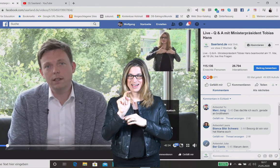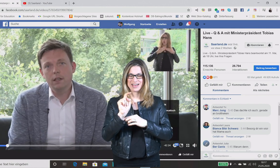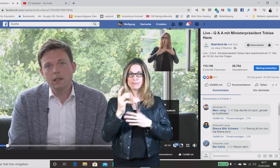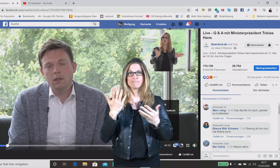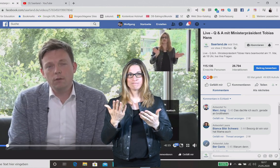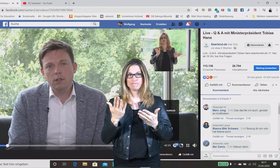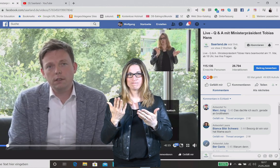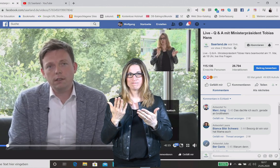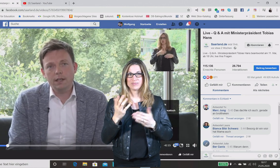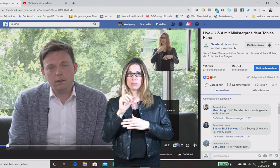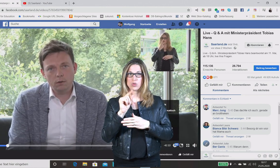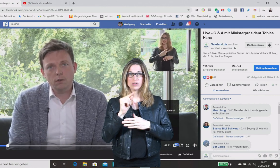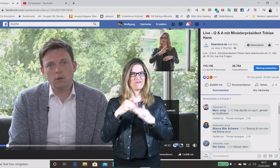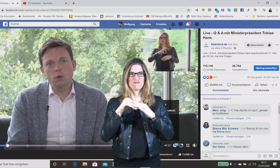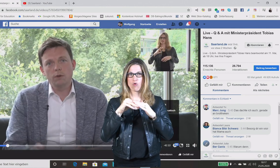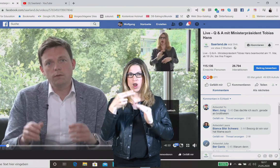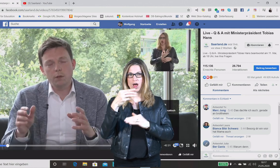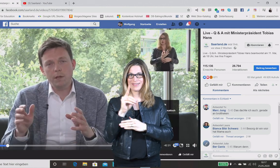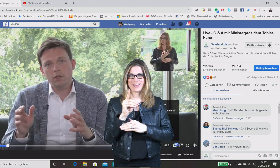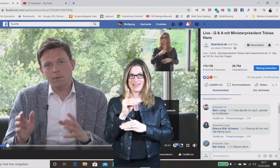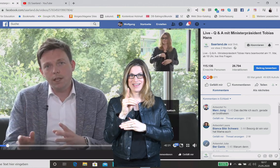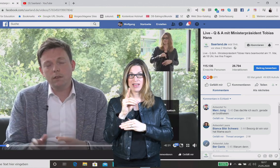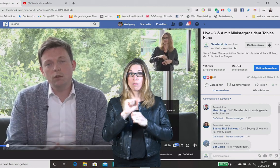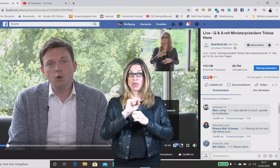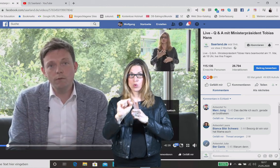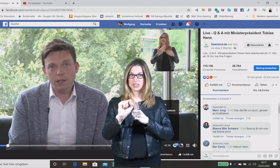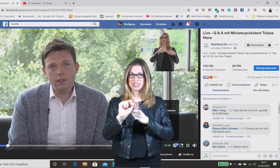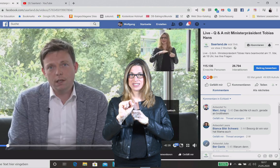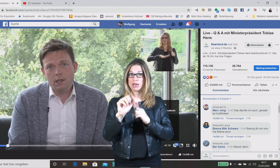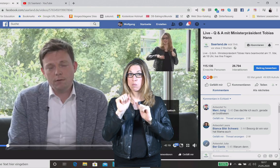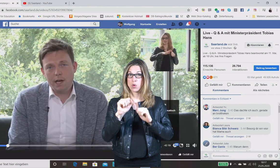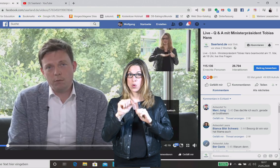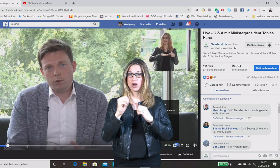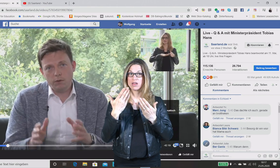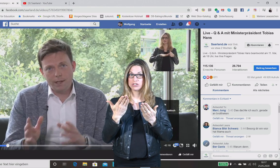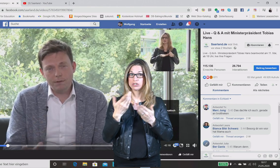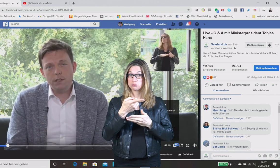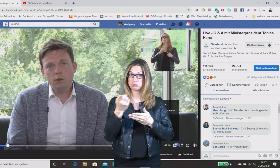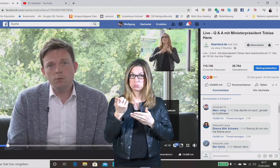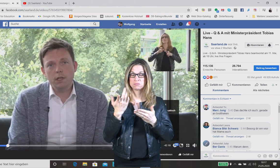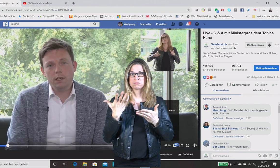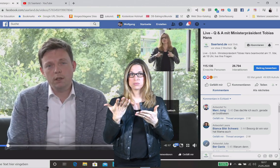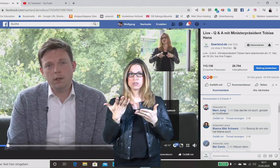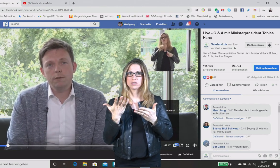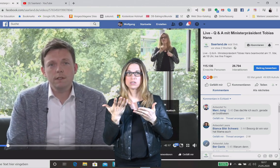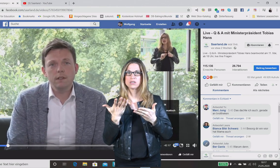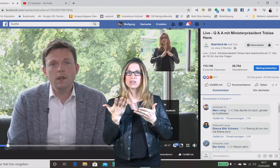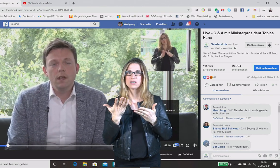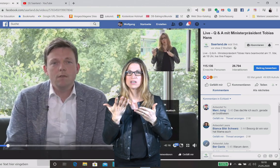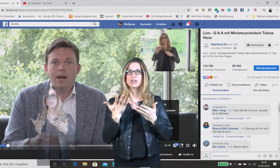kein Full HD. Aber wie Sie sehen, kann es Ihnen schon passieren, dass, und da gehen wir jetzt gerade mal